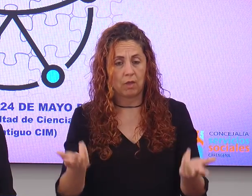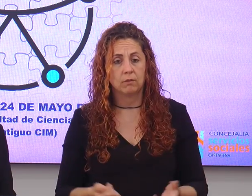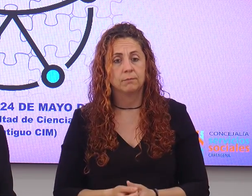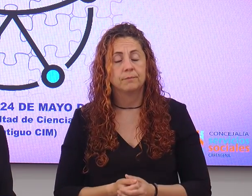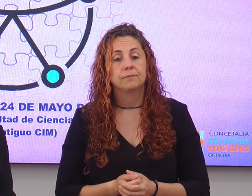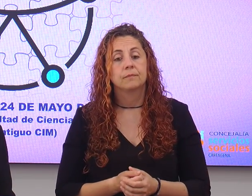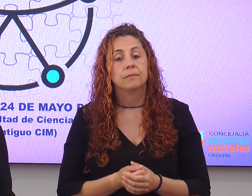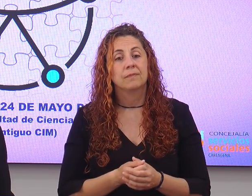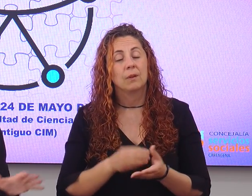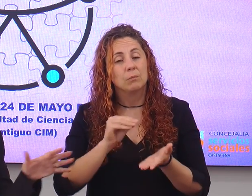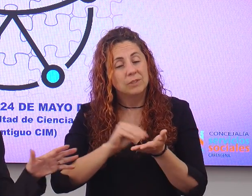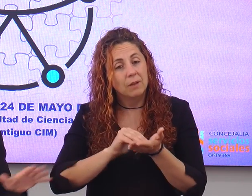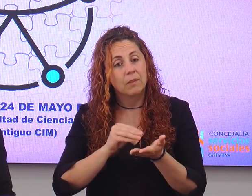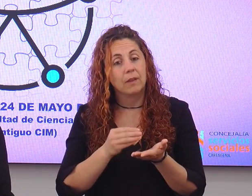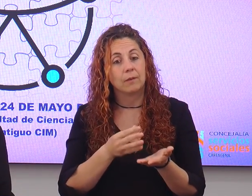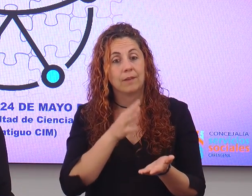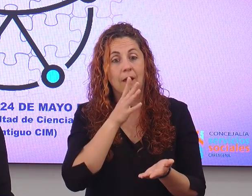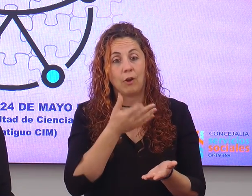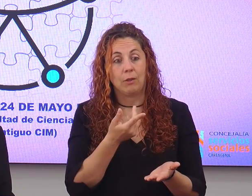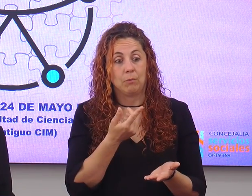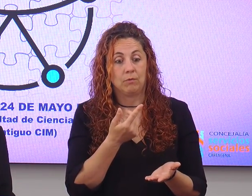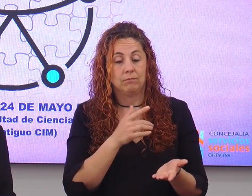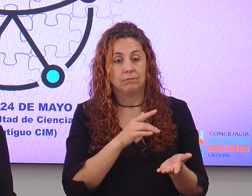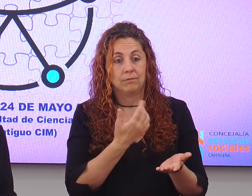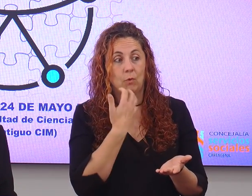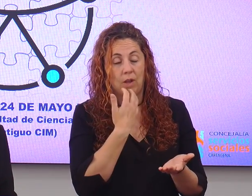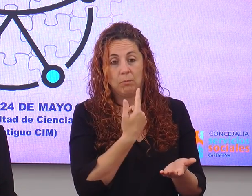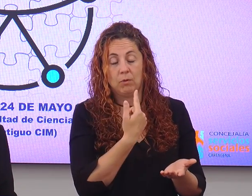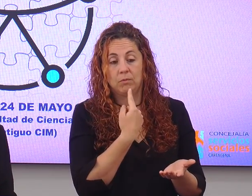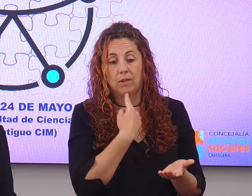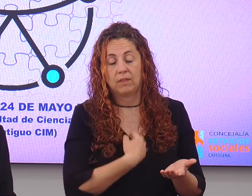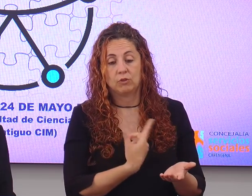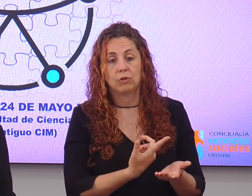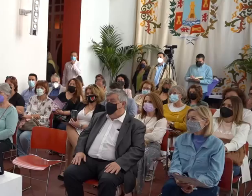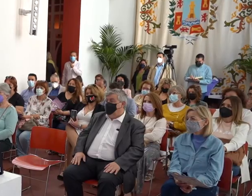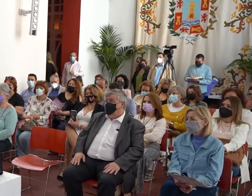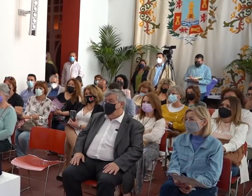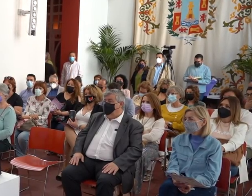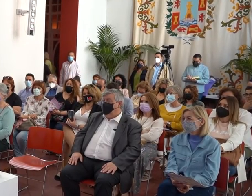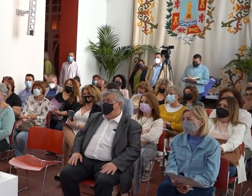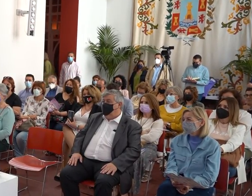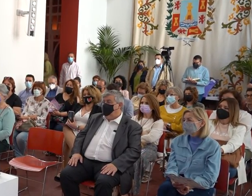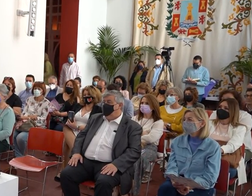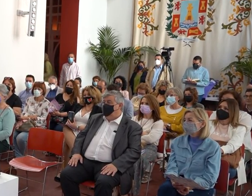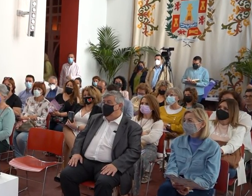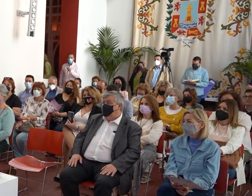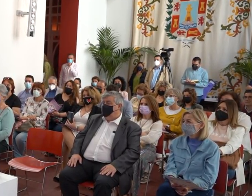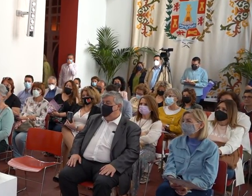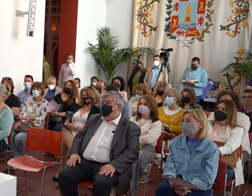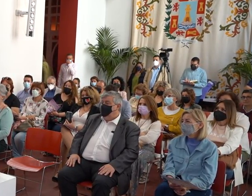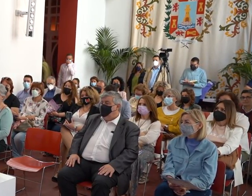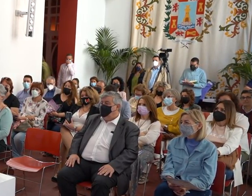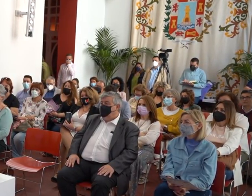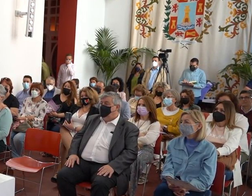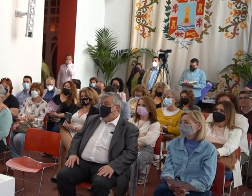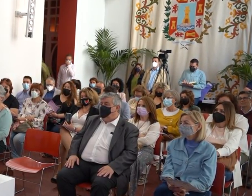En muchas ocasiones, ahora mismo me estaban poniendo un ejemplo de probar la accesibilidad de